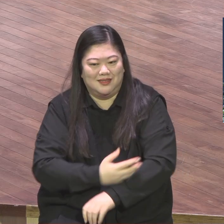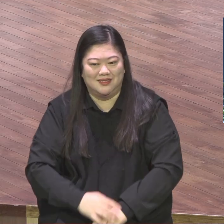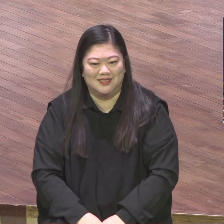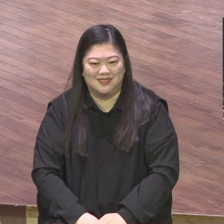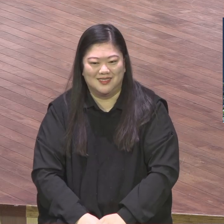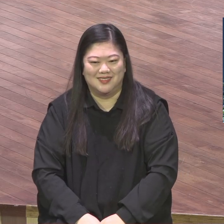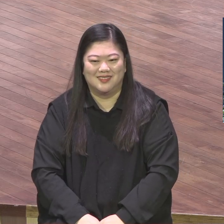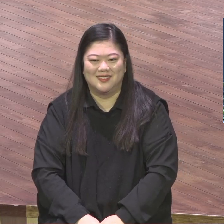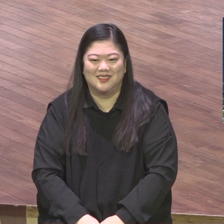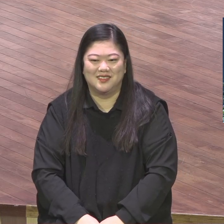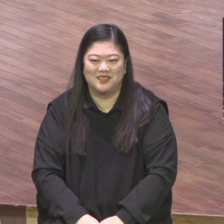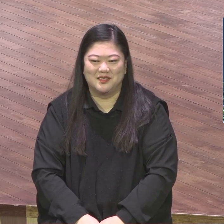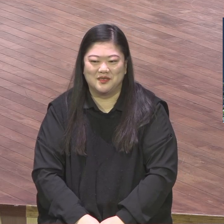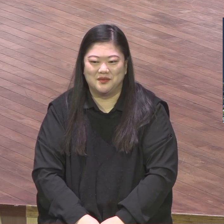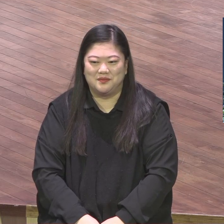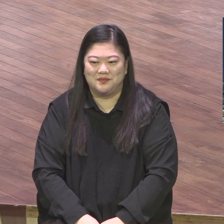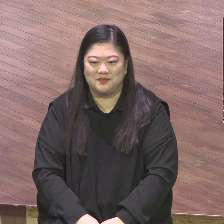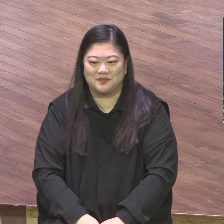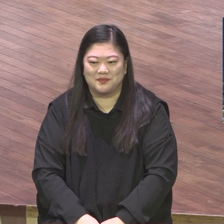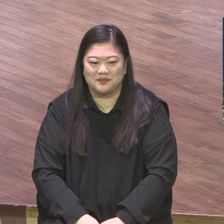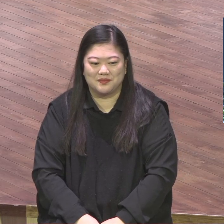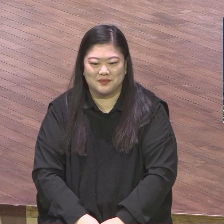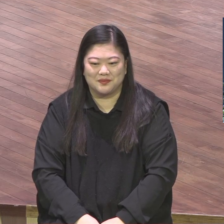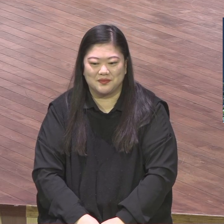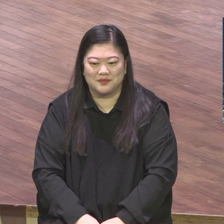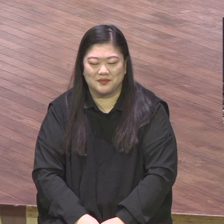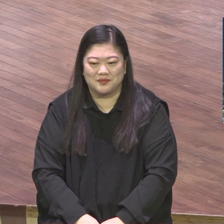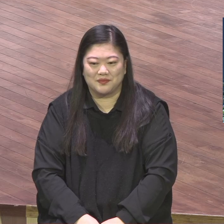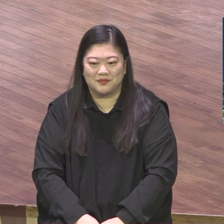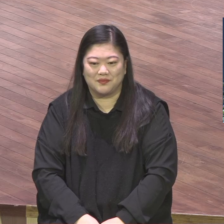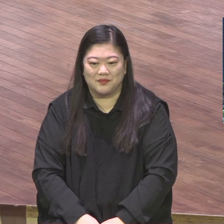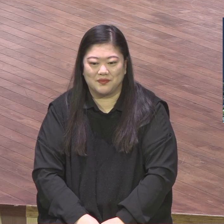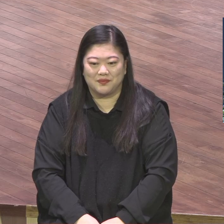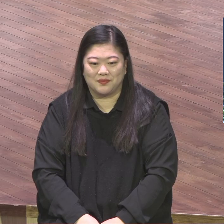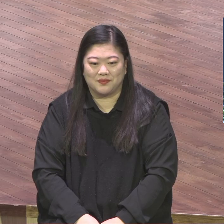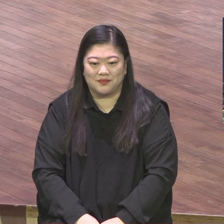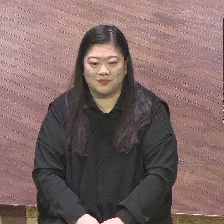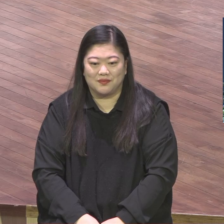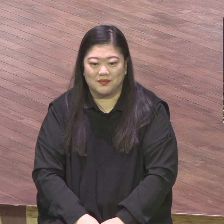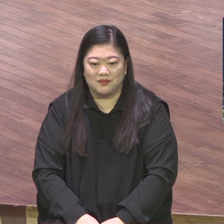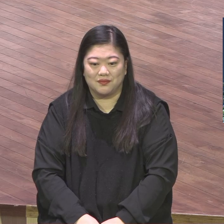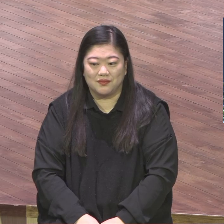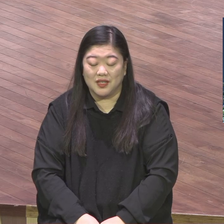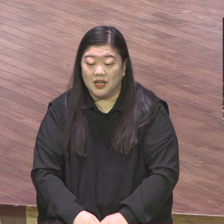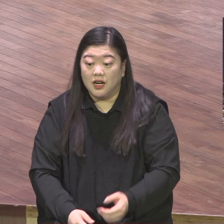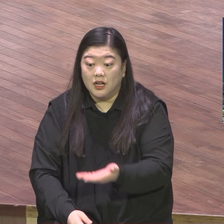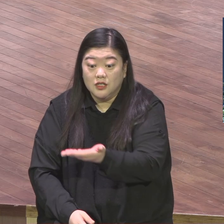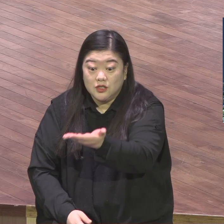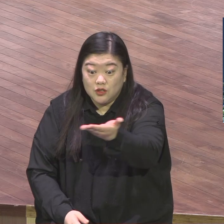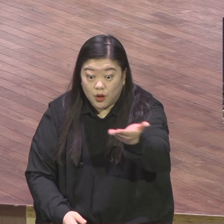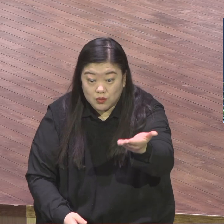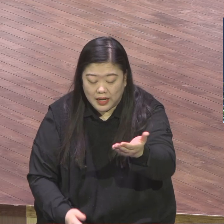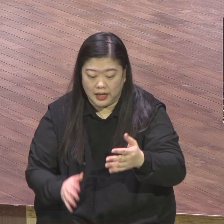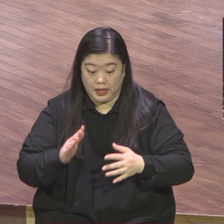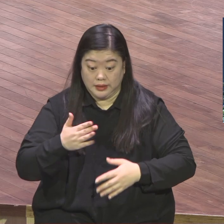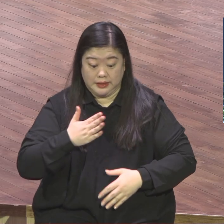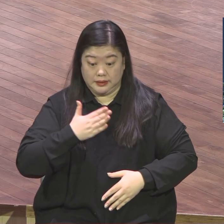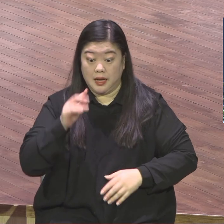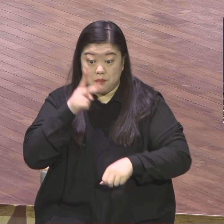이것도 하나님이 내가 너희들이 내 마음에 있는 건 하나님이 정인이라 이 정도라고 그럼 뭐